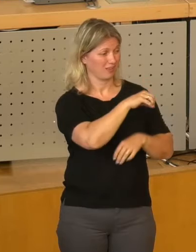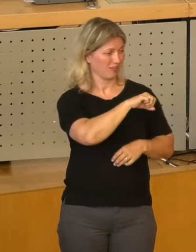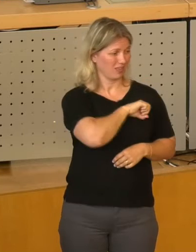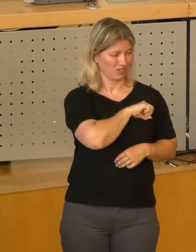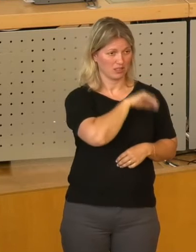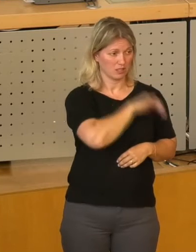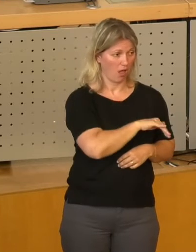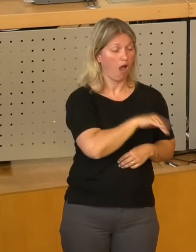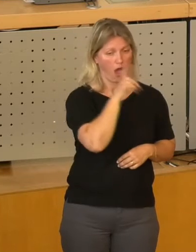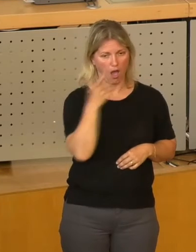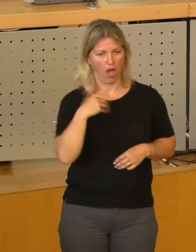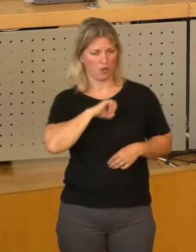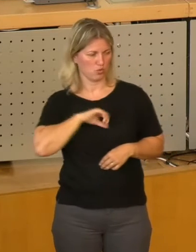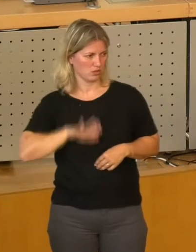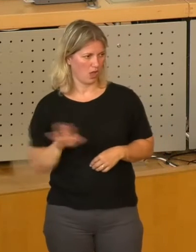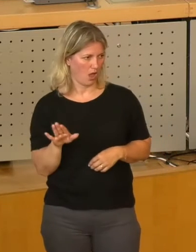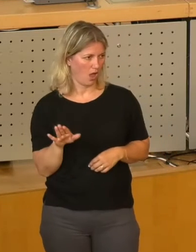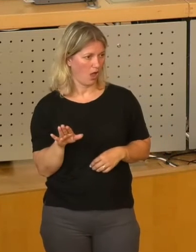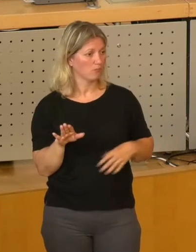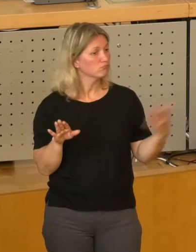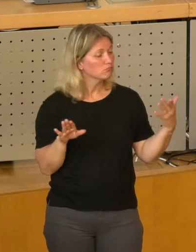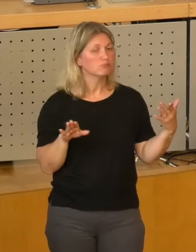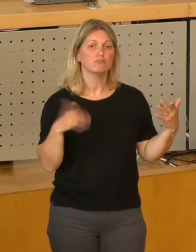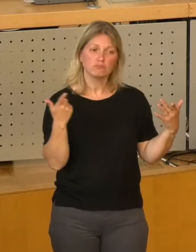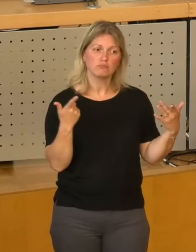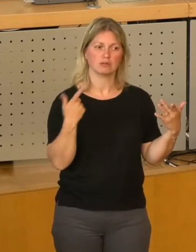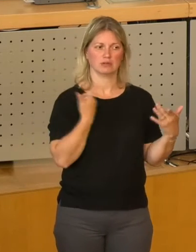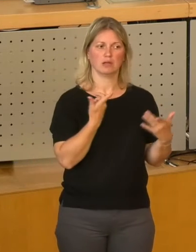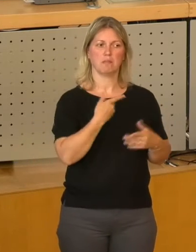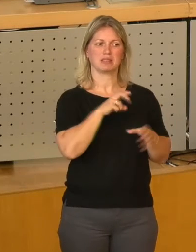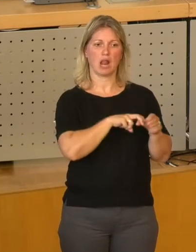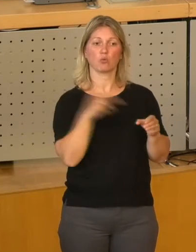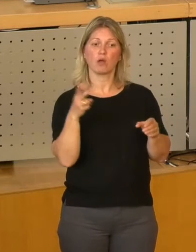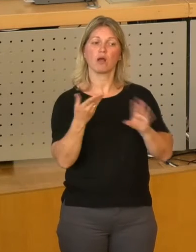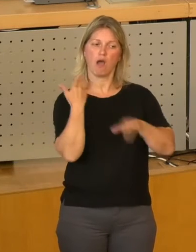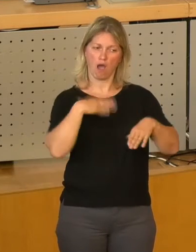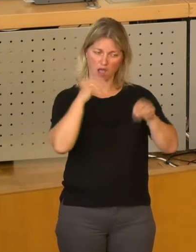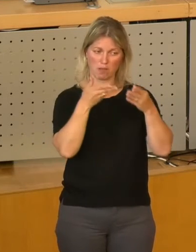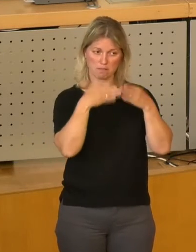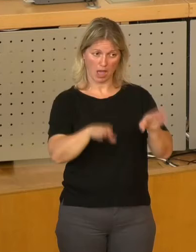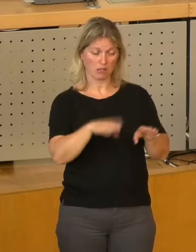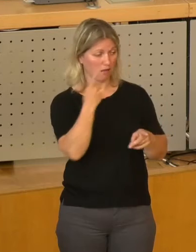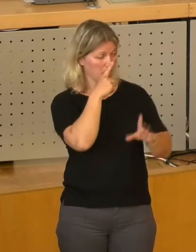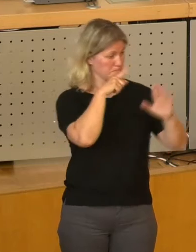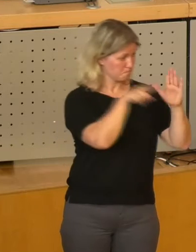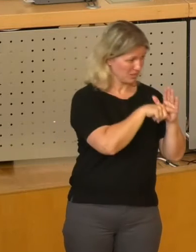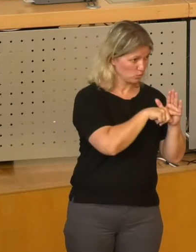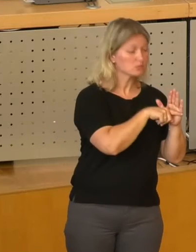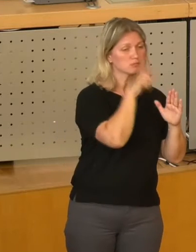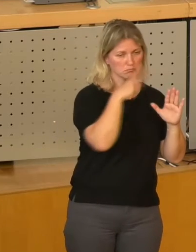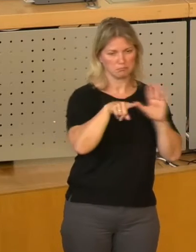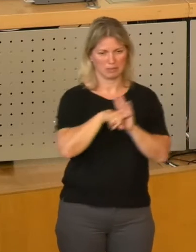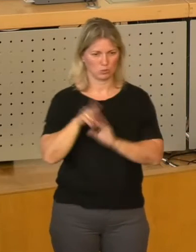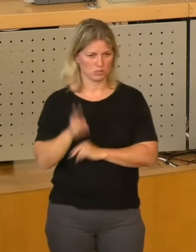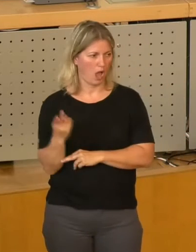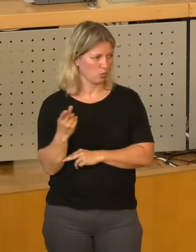überwiesen haben, war einfach Sinn und Zweck einer solchen Beteiligung am Ende, weil nämlich im Falle, wir hätten Verluste